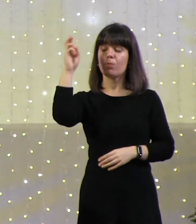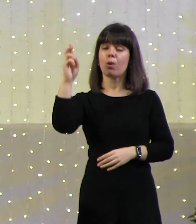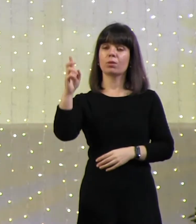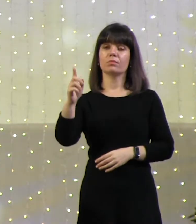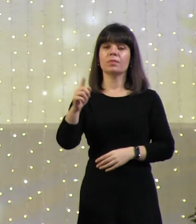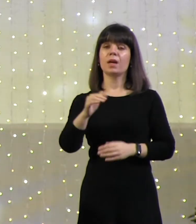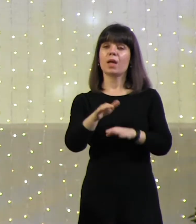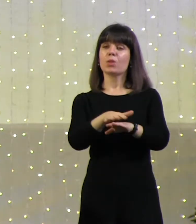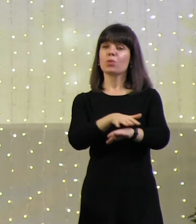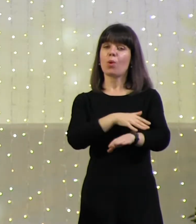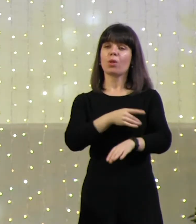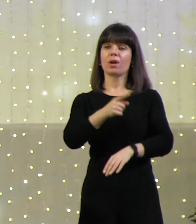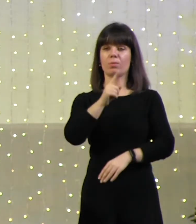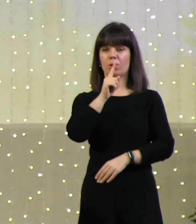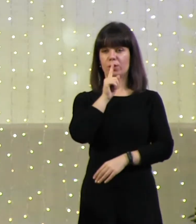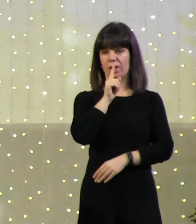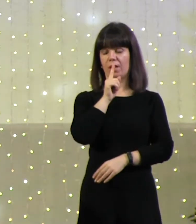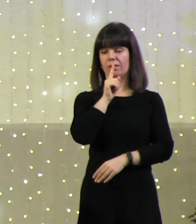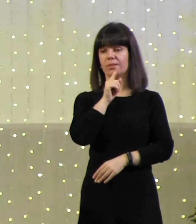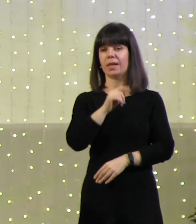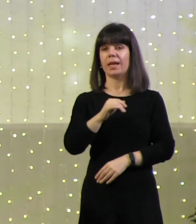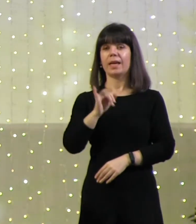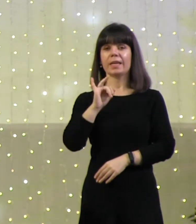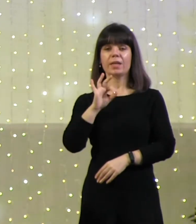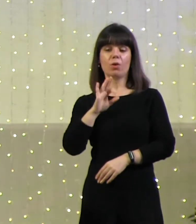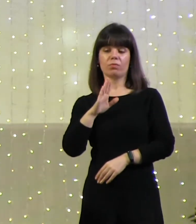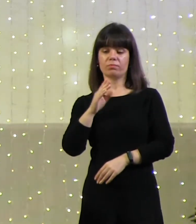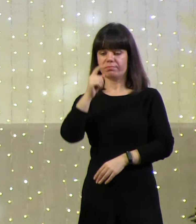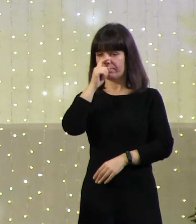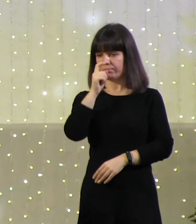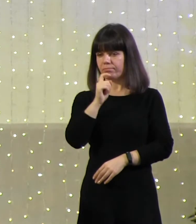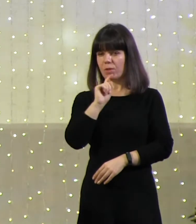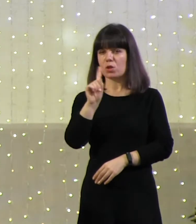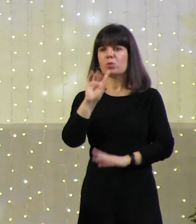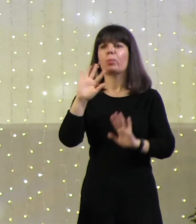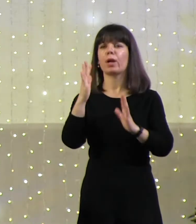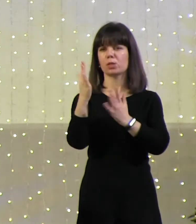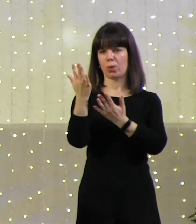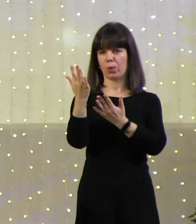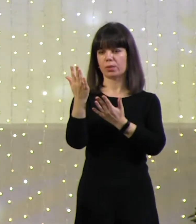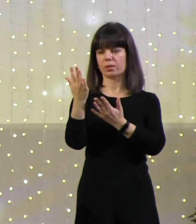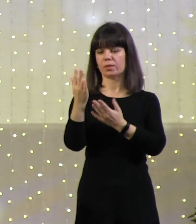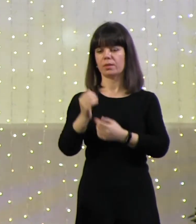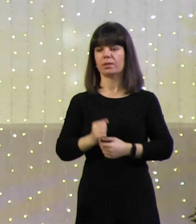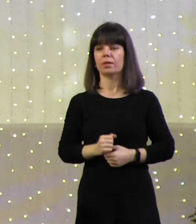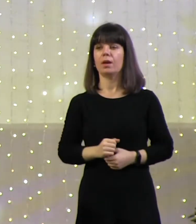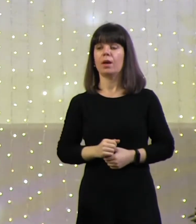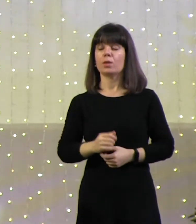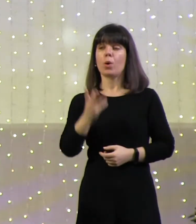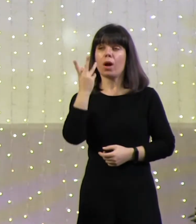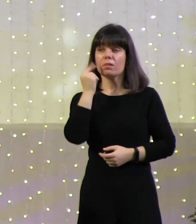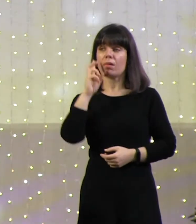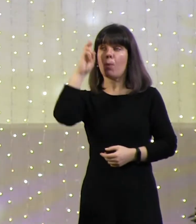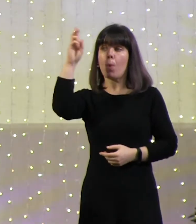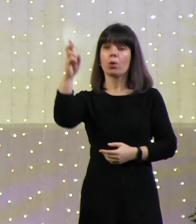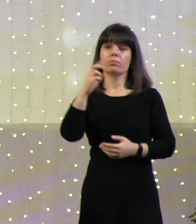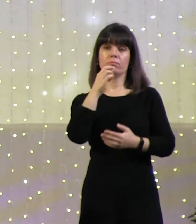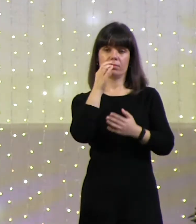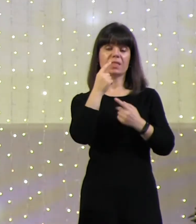молчал. И Иов не понимал, что происходит. Но как только Бог заговорил,